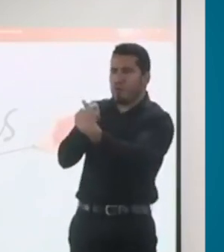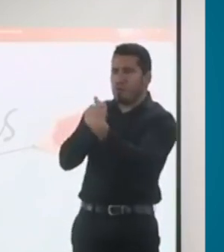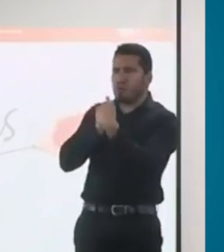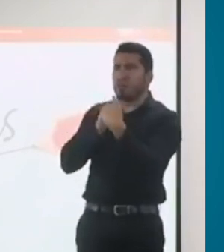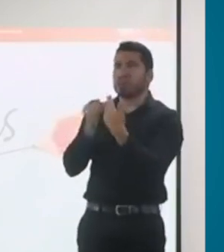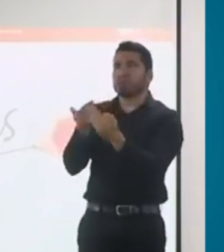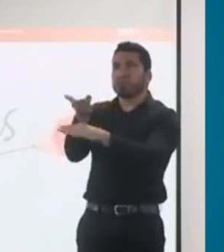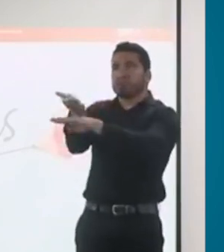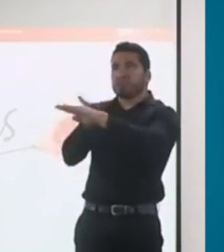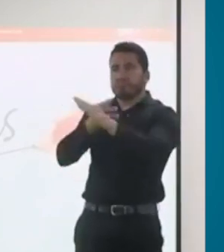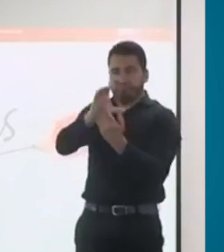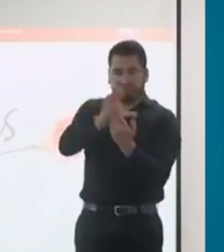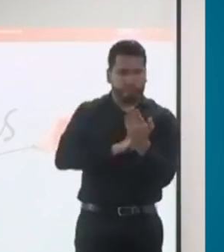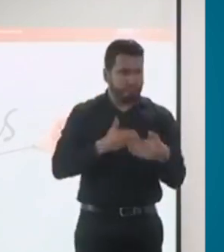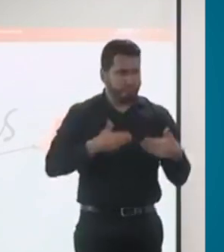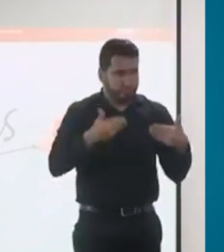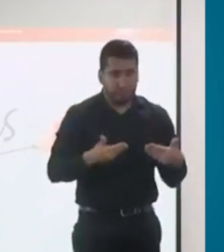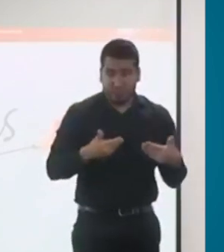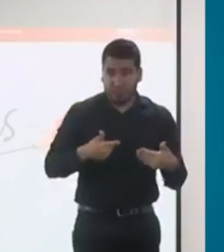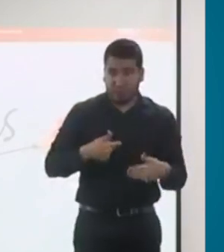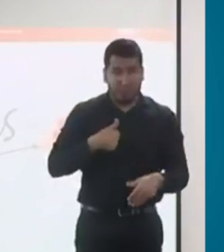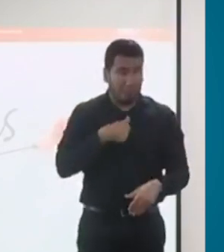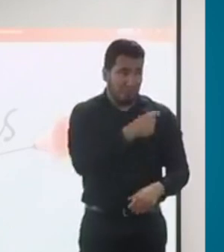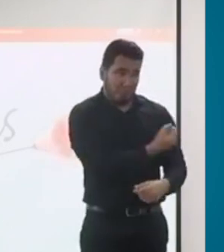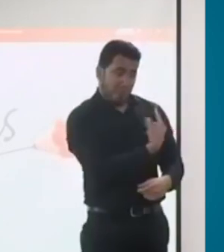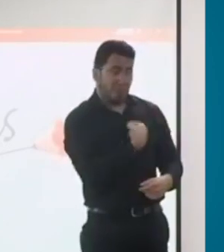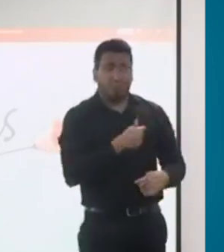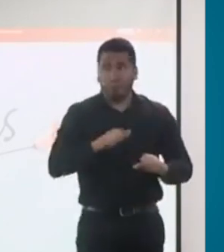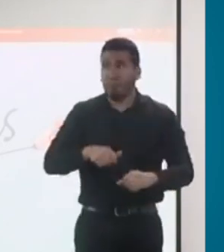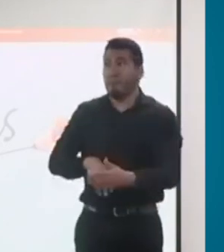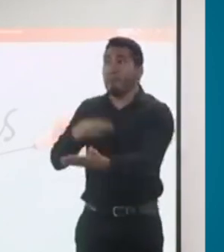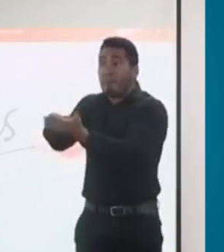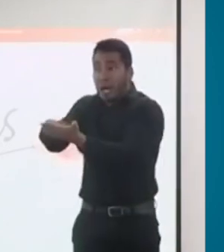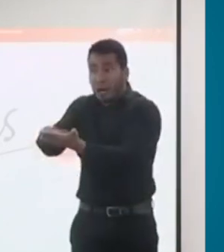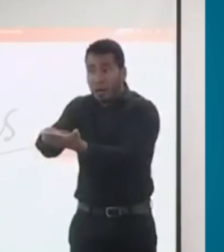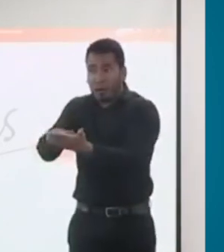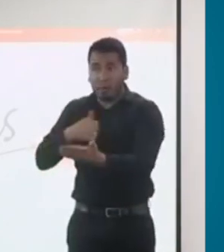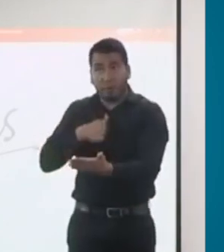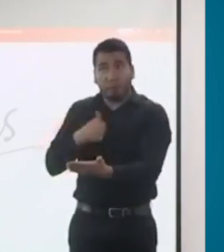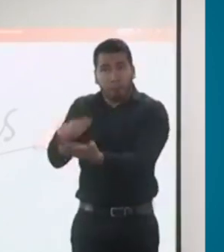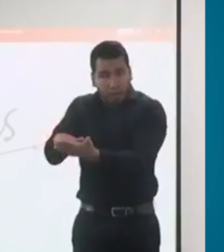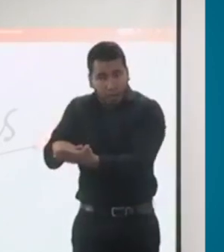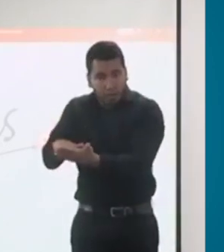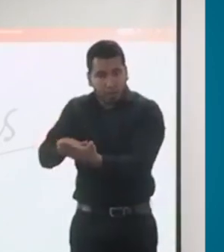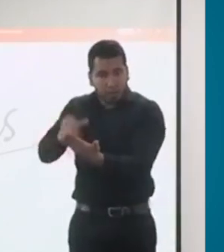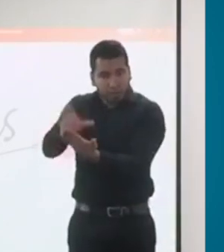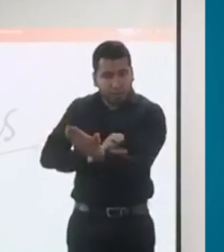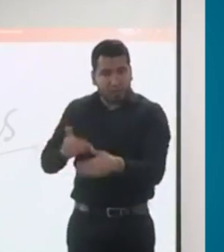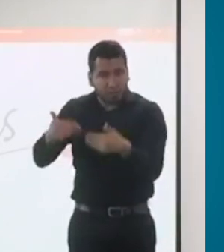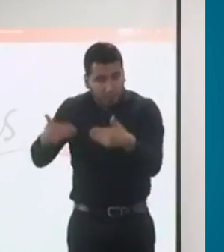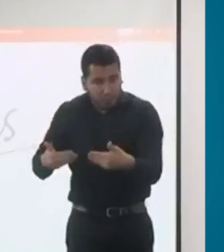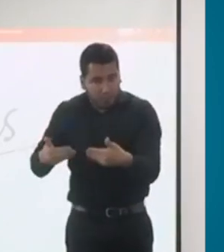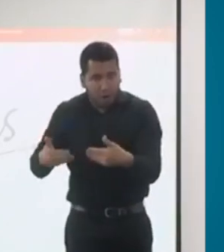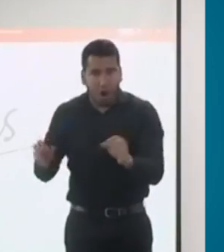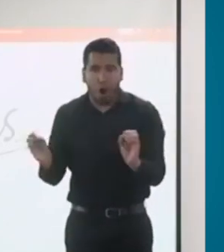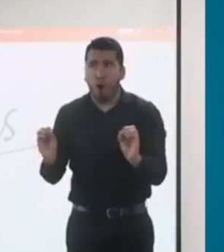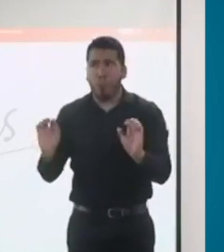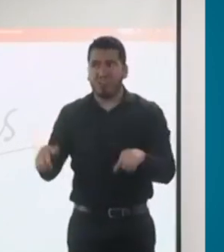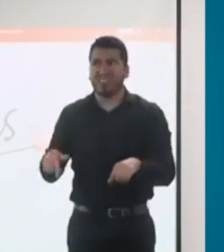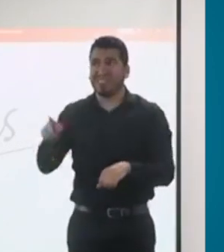Están preguntando si se paga o no, si se puede hacer o solicitar de manera privada o tiene